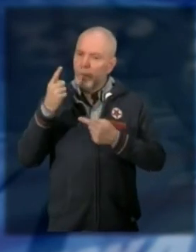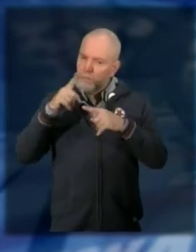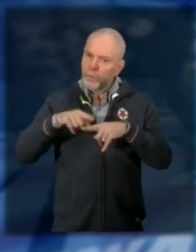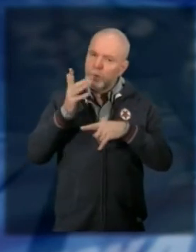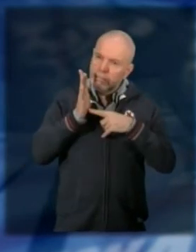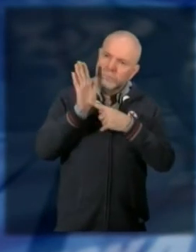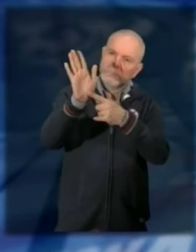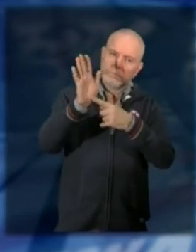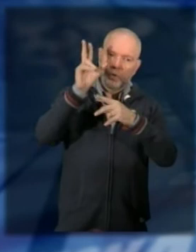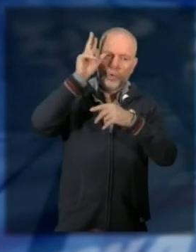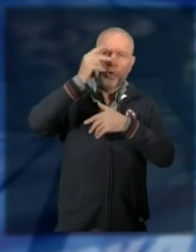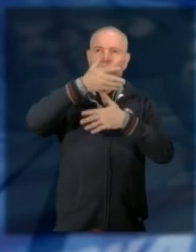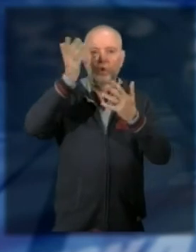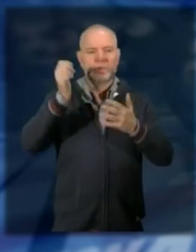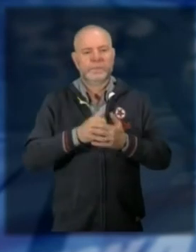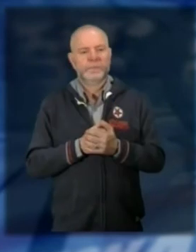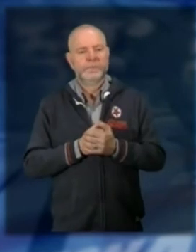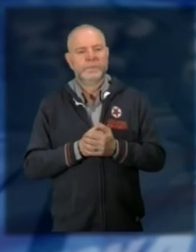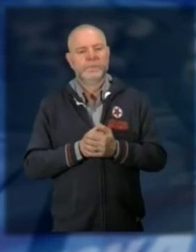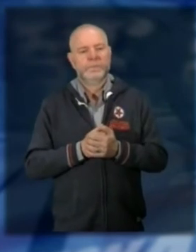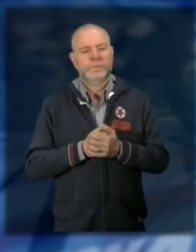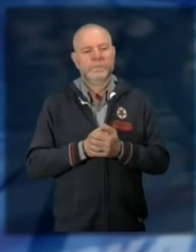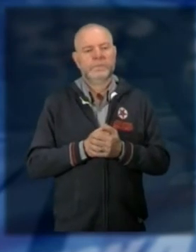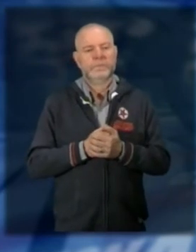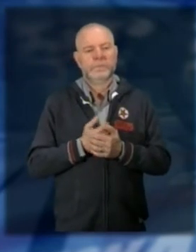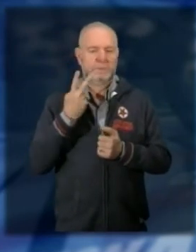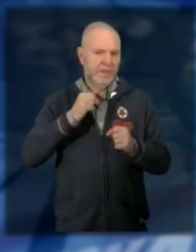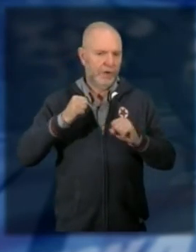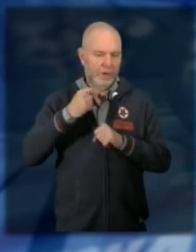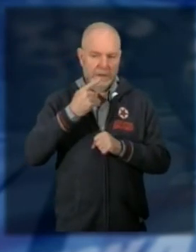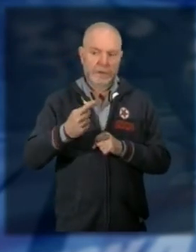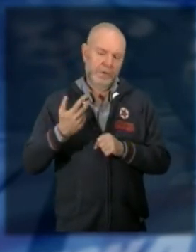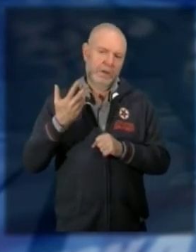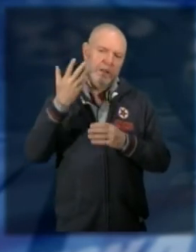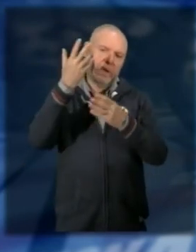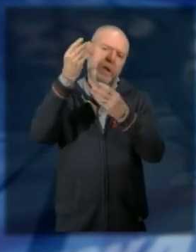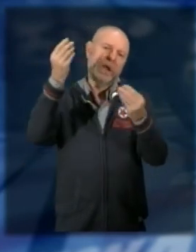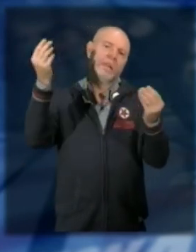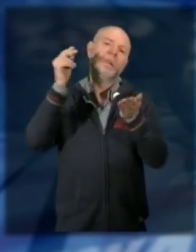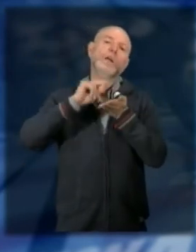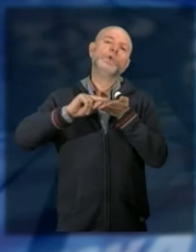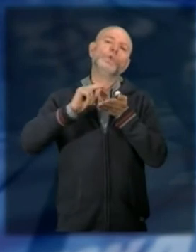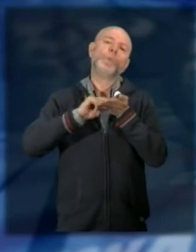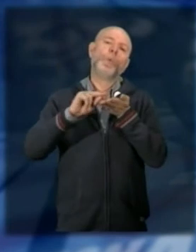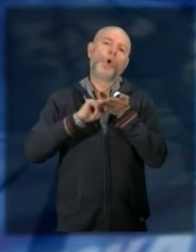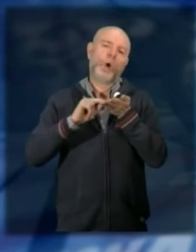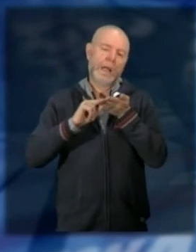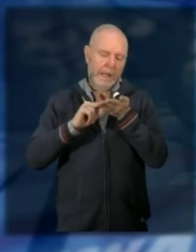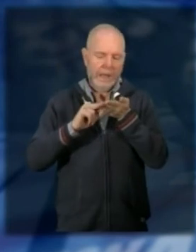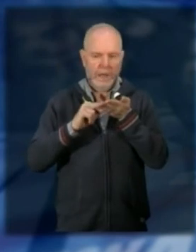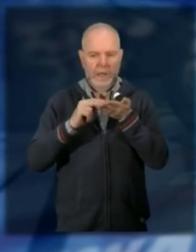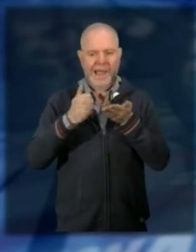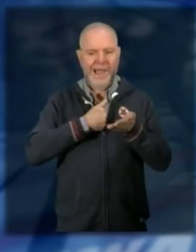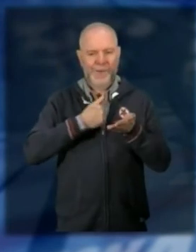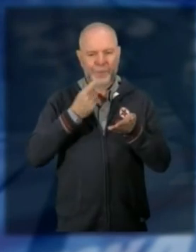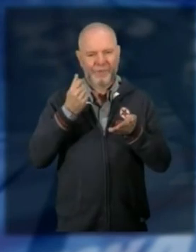apprezzare sì in effetti questo è uno dei progetti ci sono tante scuole che ormai stanno affrontando questo tipo di autofinanziamento